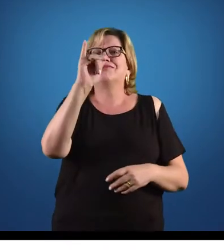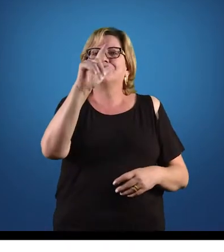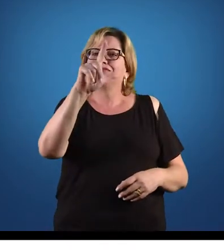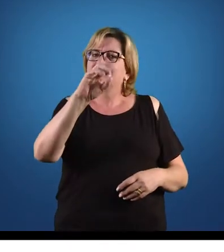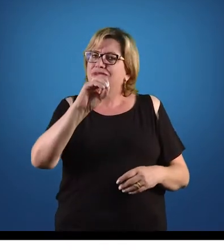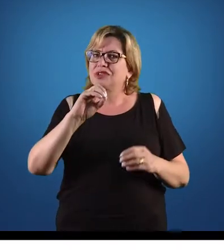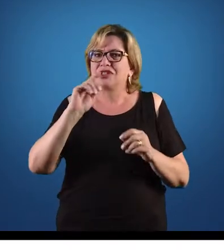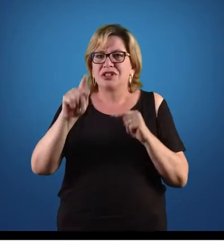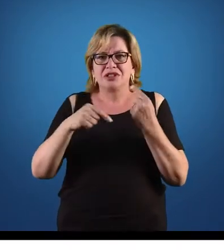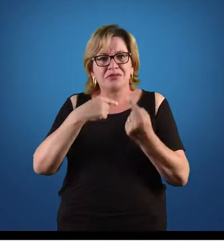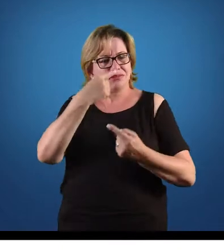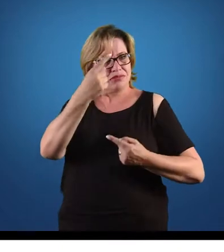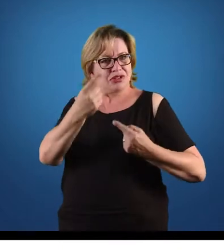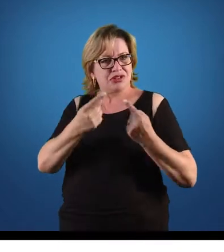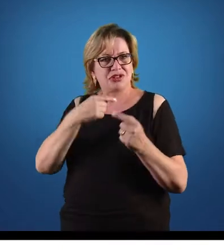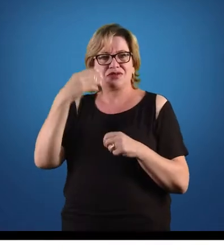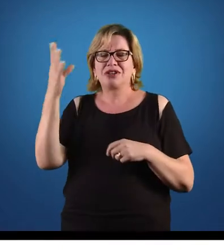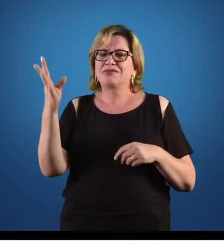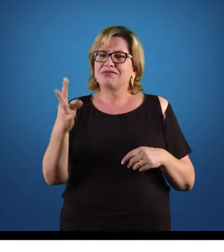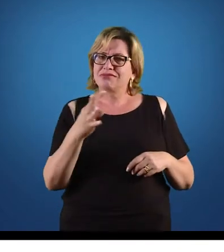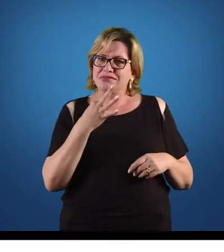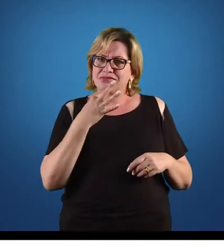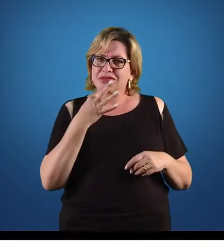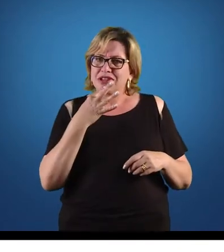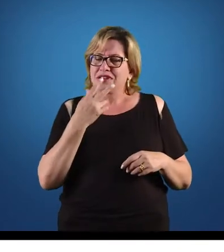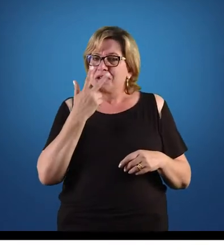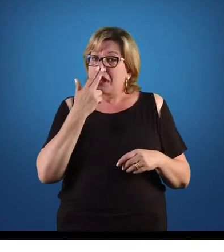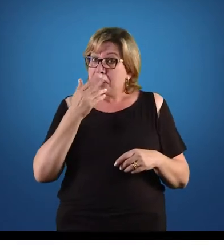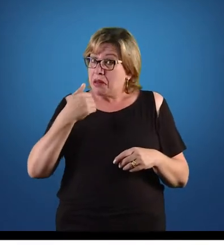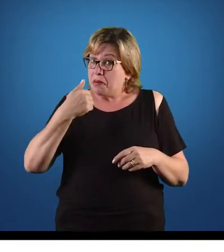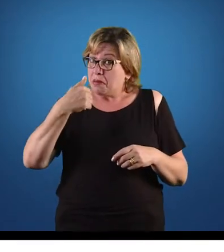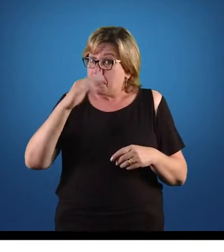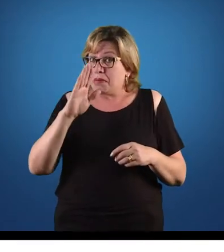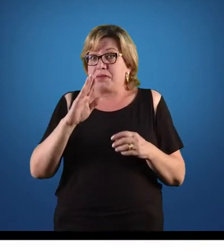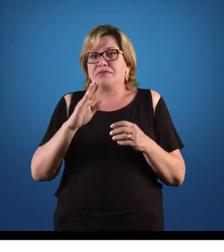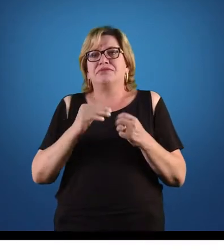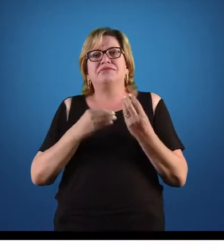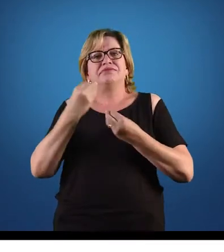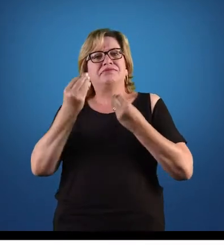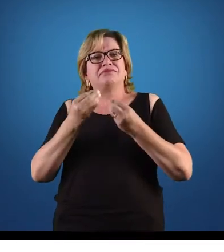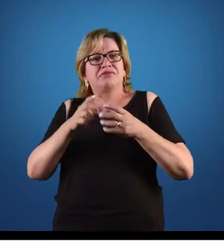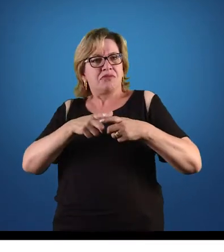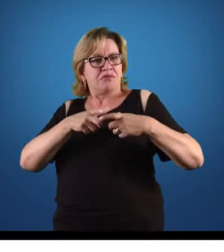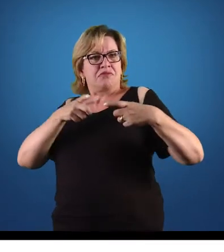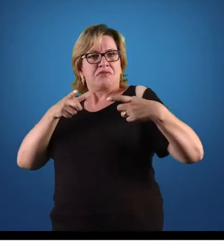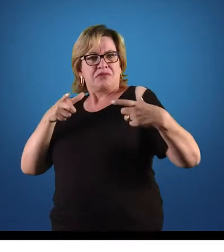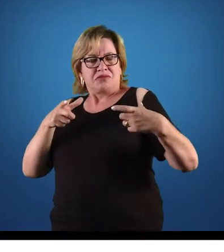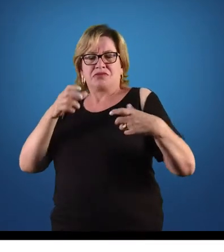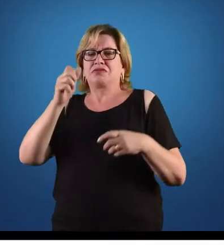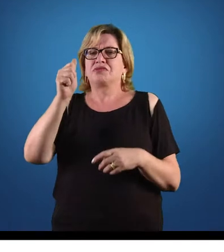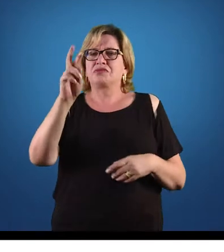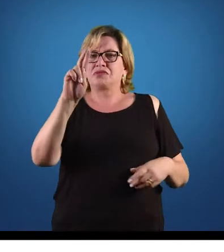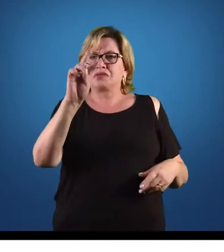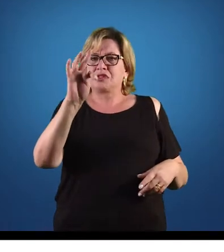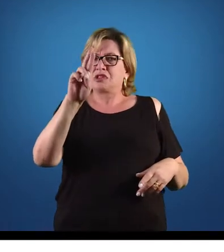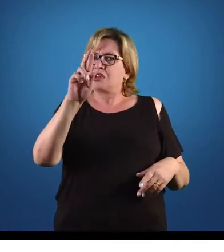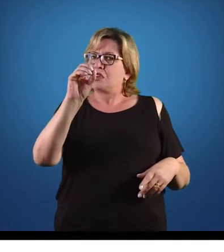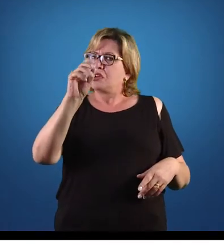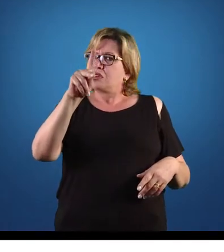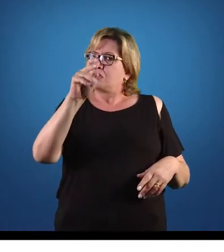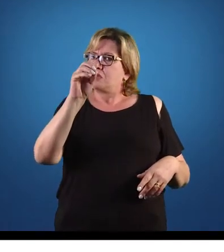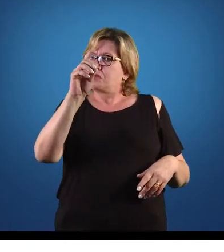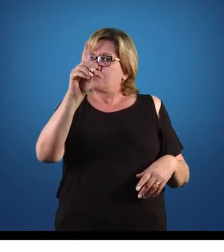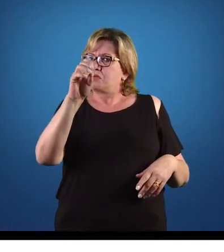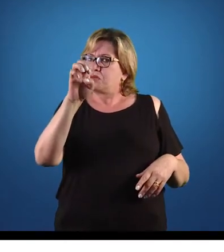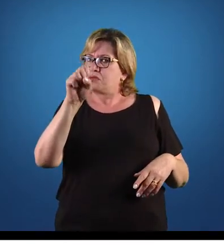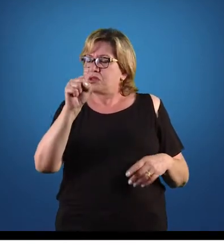ao conhecê-lo, o grupo dos nematóides seja maior ainda do que o grupo dos artrópodes. Essa é uma previsão que pode ser feita